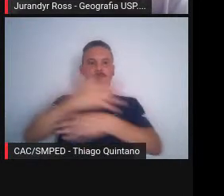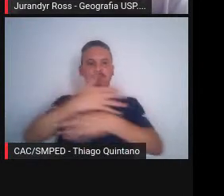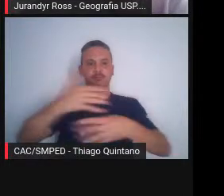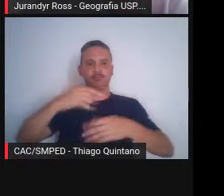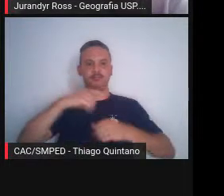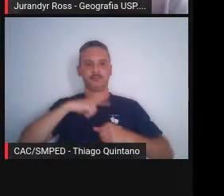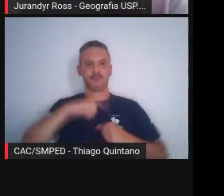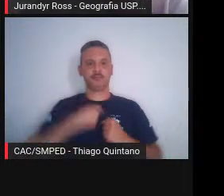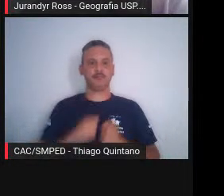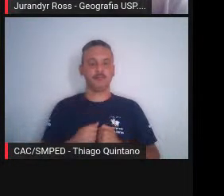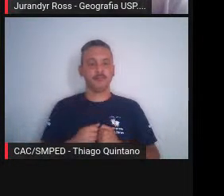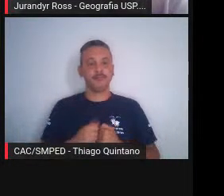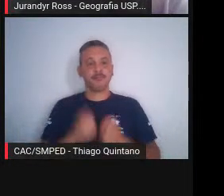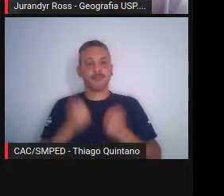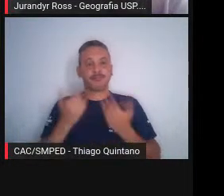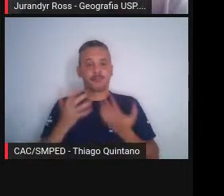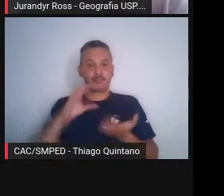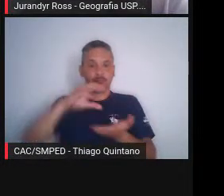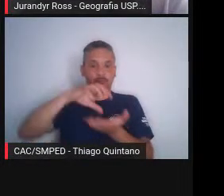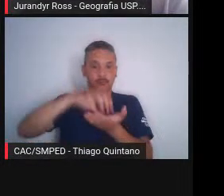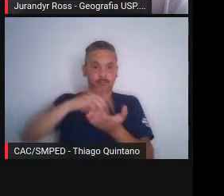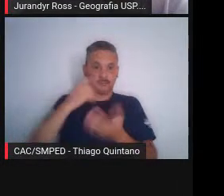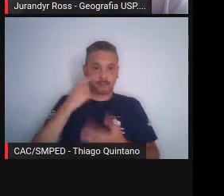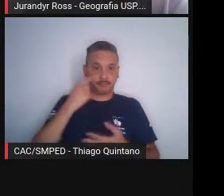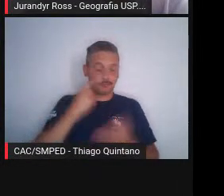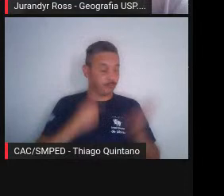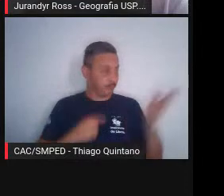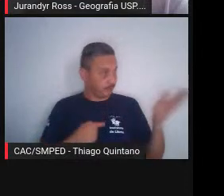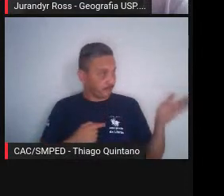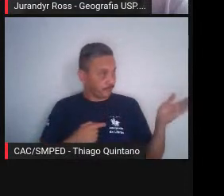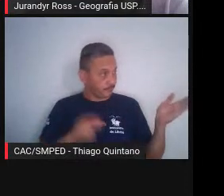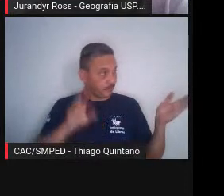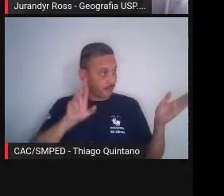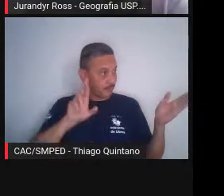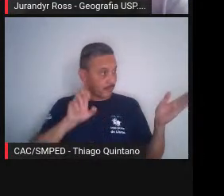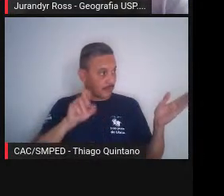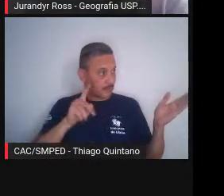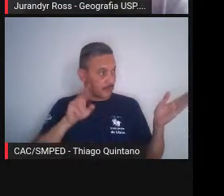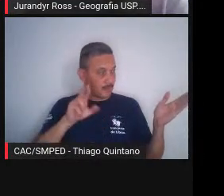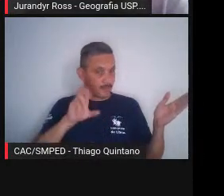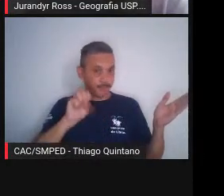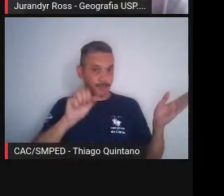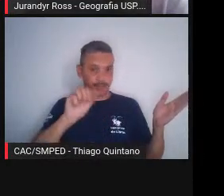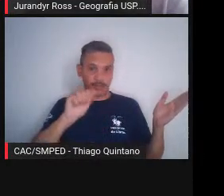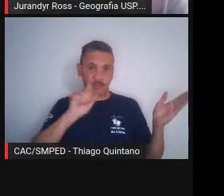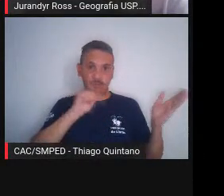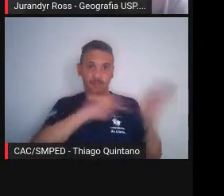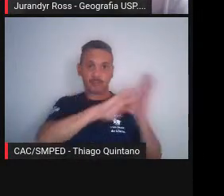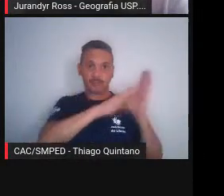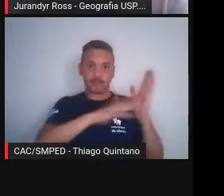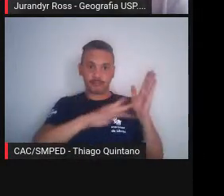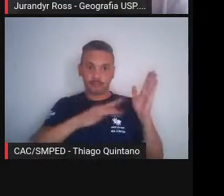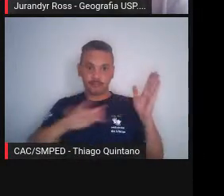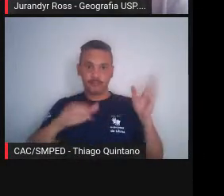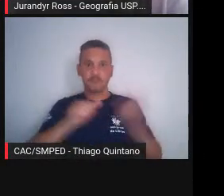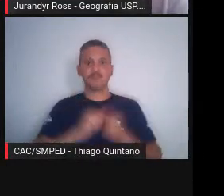áreas das represas, eu não vou ficar discutindo isso, porque senão não gasta muito tempo, né?